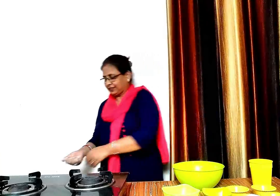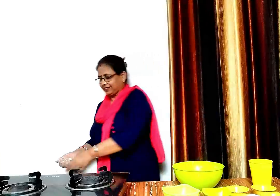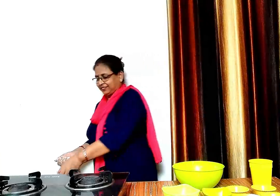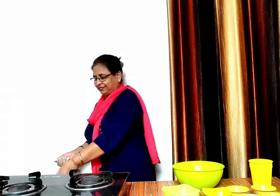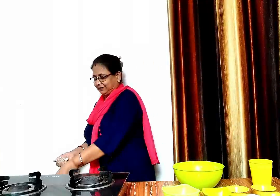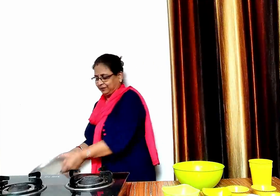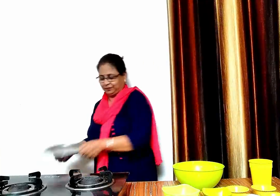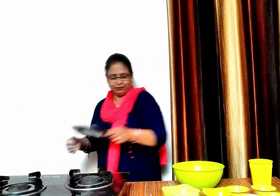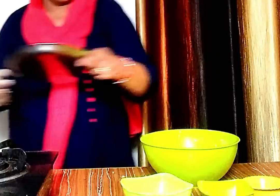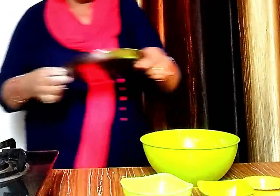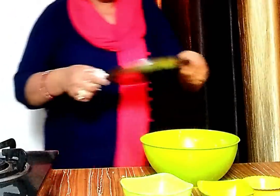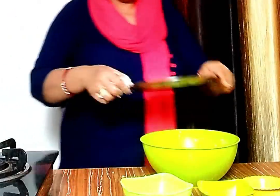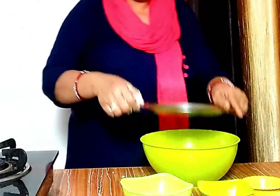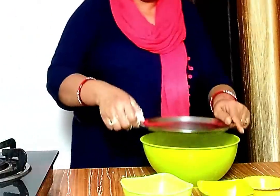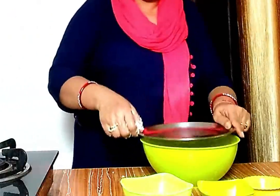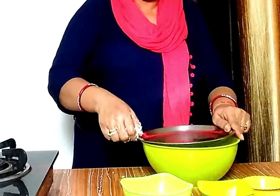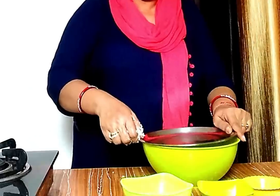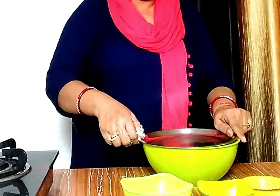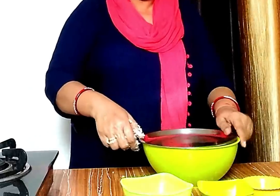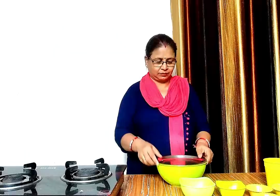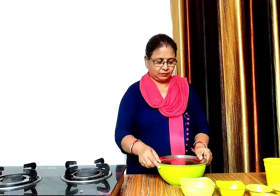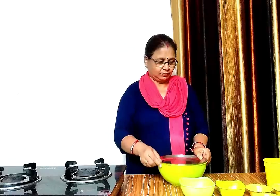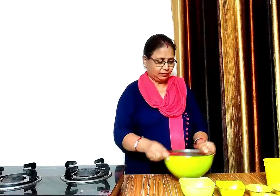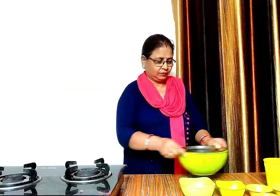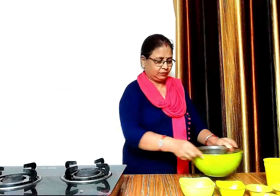अब इसे ढख देंगे और एक खंटे के लिए ऐसे ही छोड़ देंगे